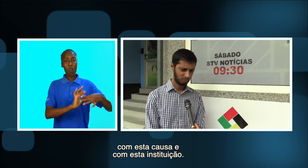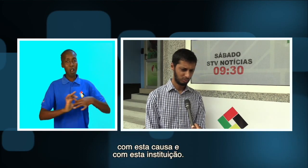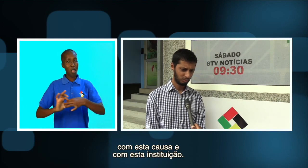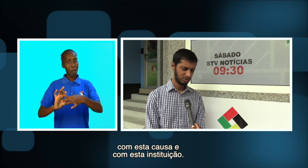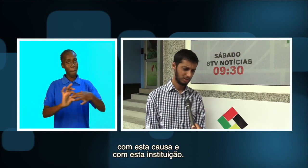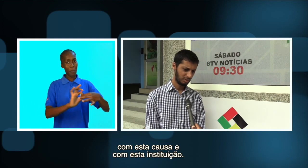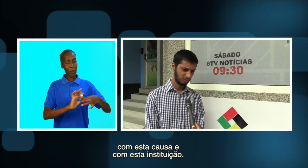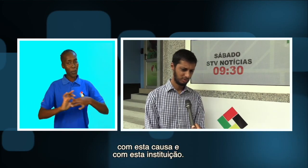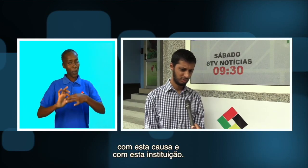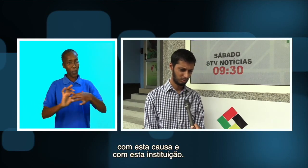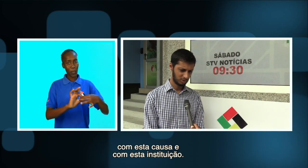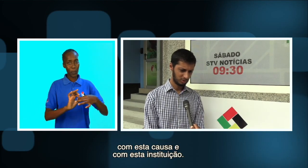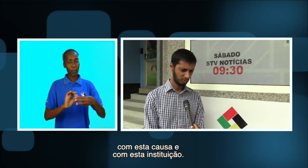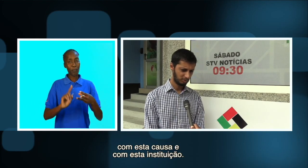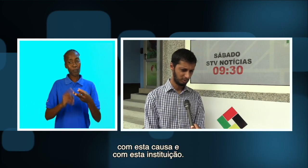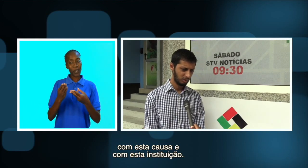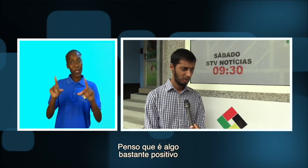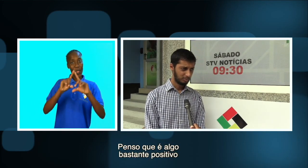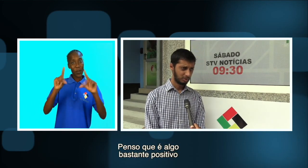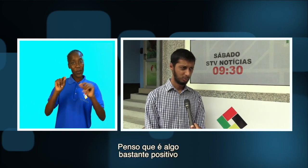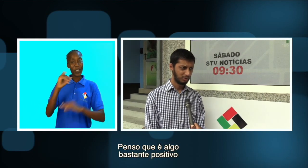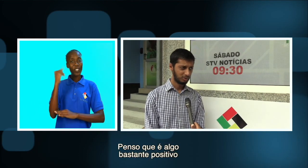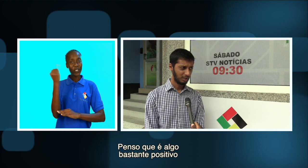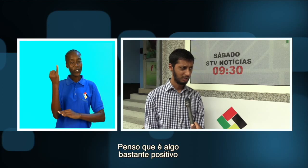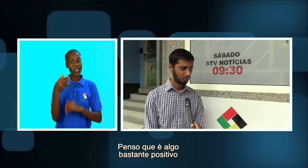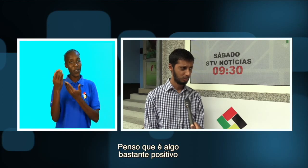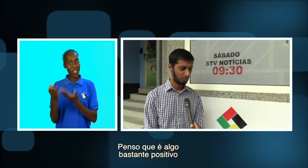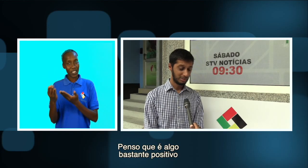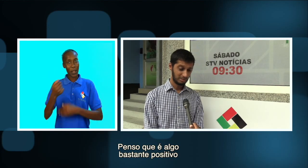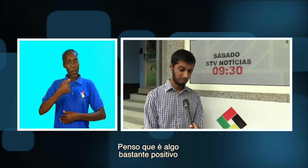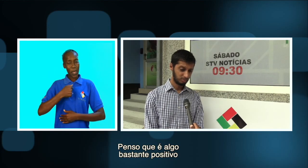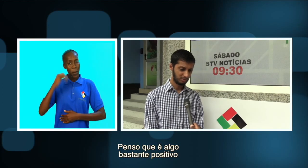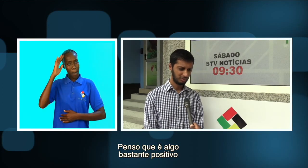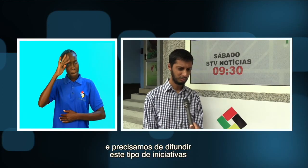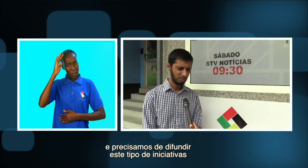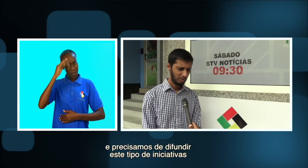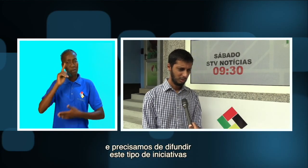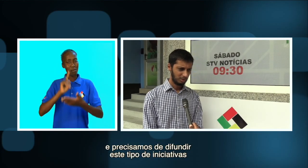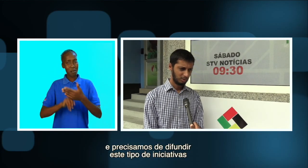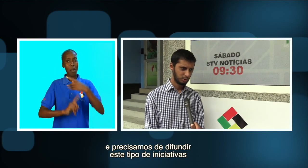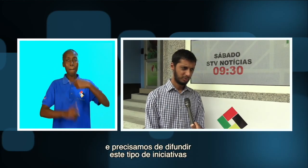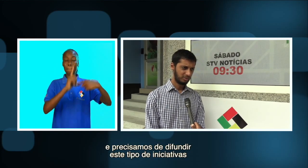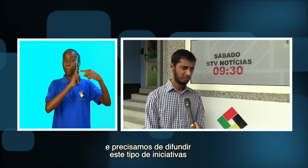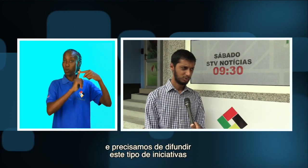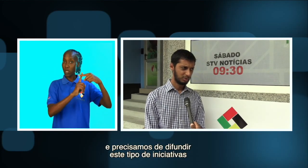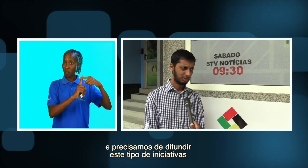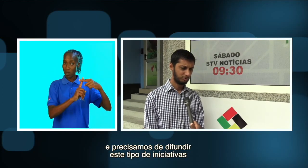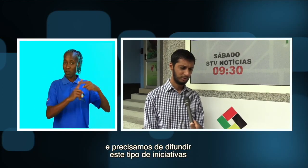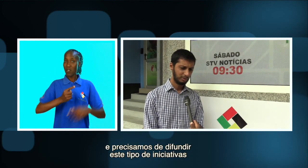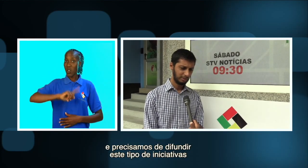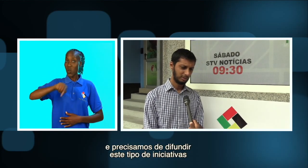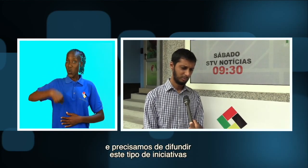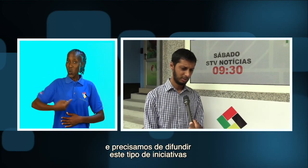esta causa e com esta instituição. Portanto, eu penso que é algo bastante positivo e nós precisamos